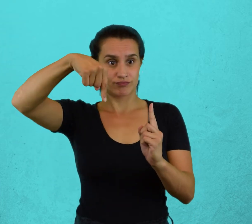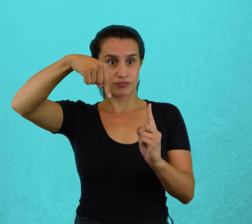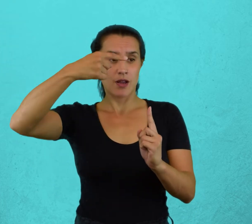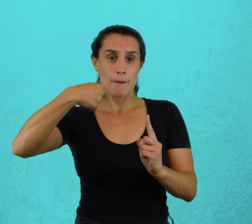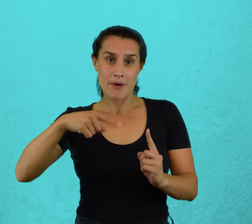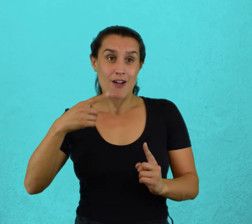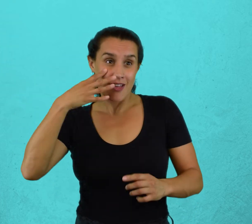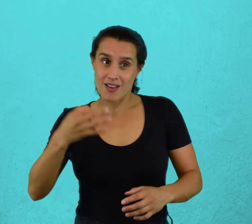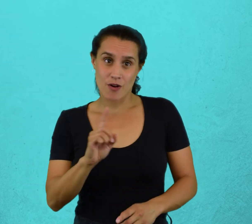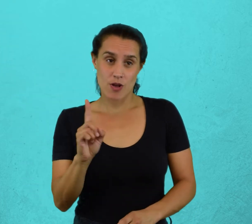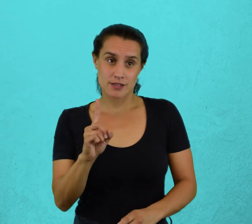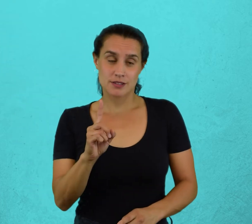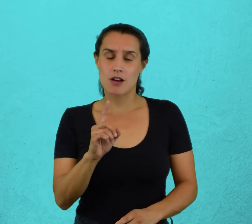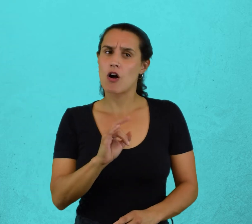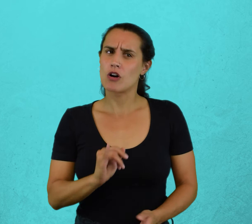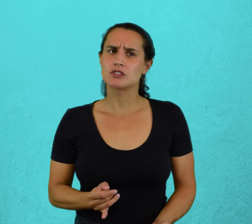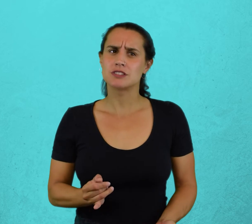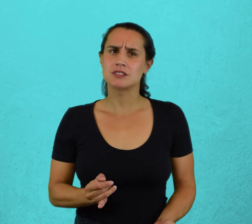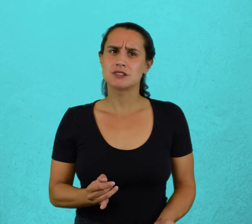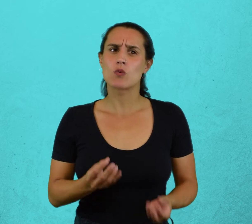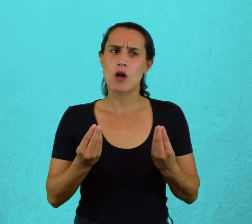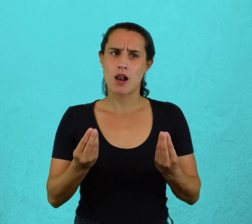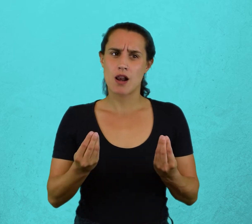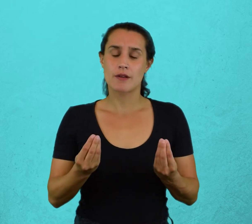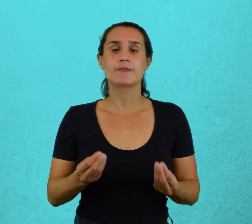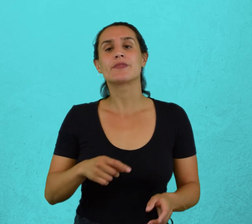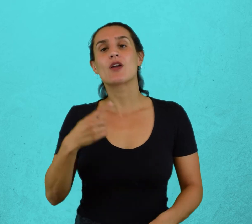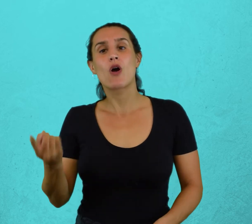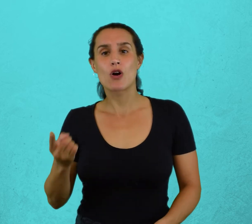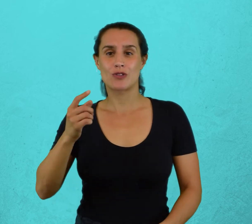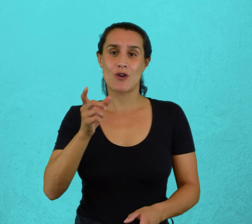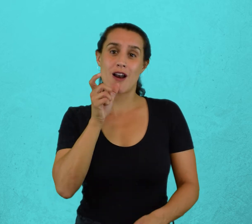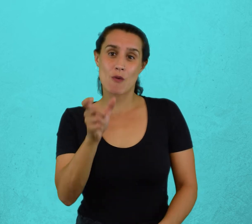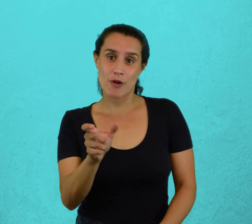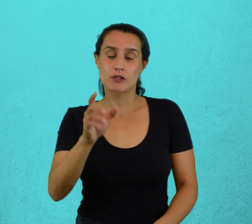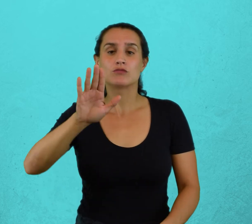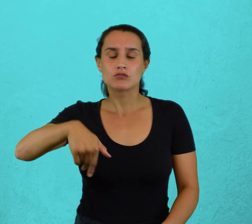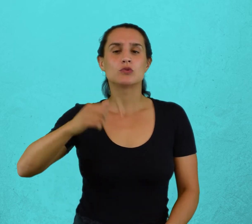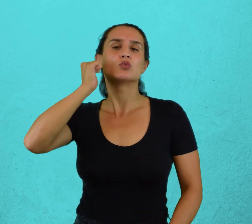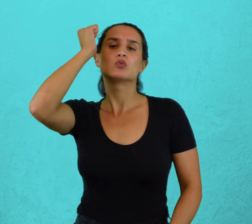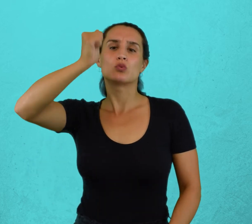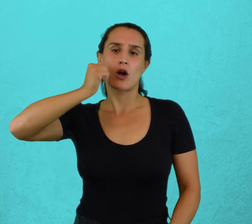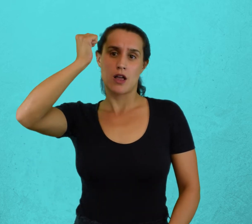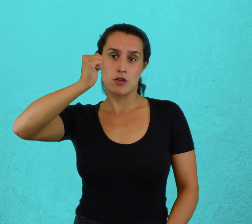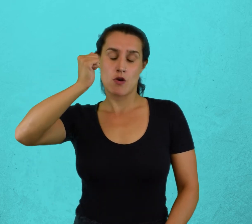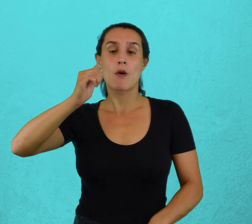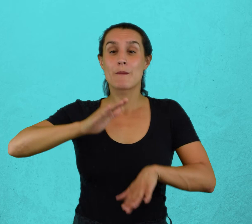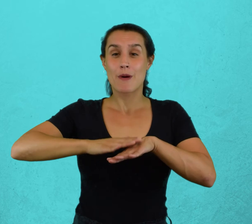el argumento del sueño Si cuando estamos dormidos tenemos representaciones, vemos, oímos, sentimos